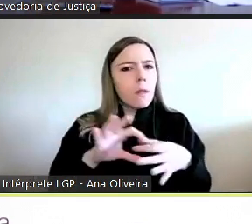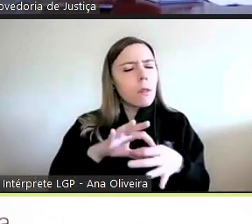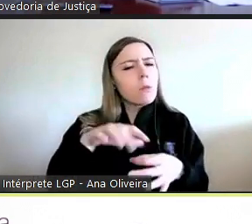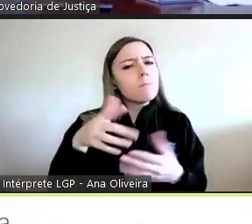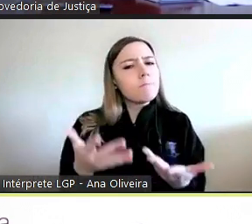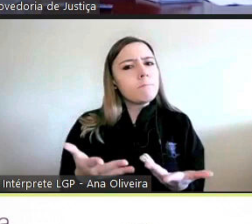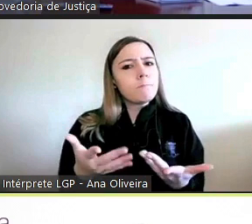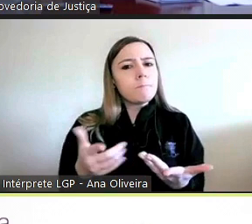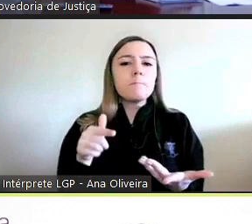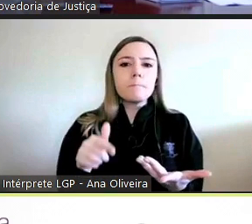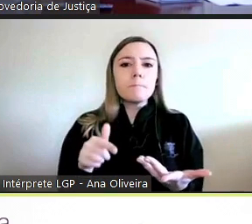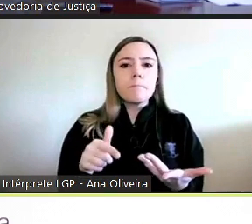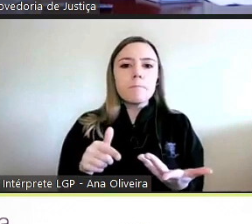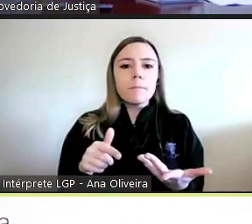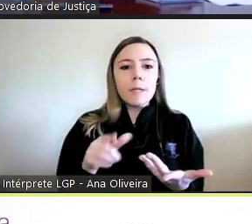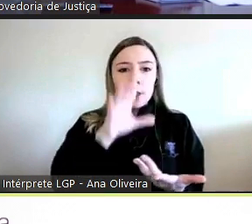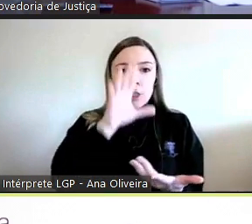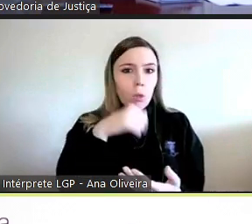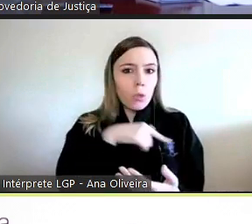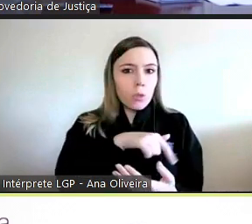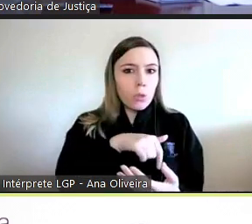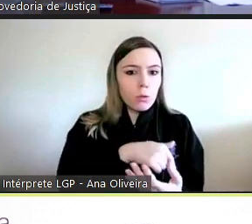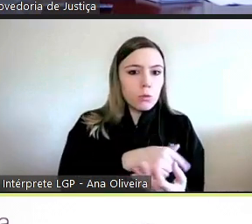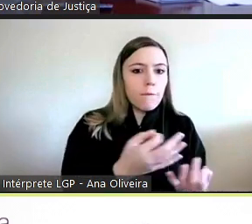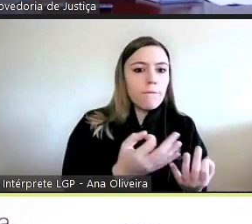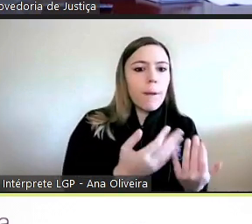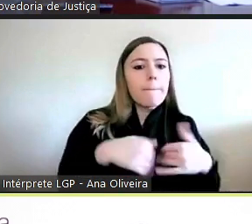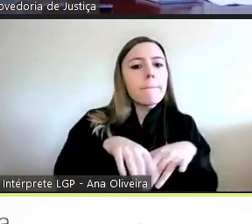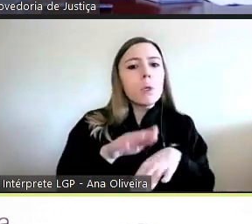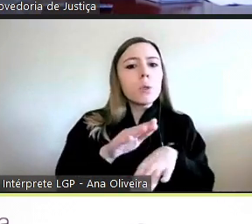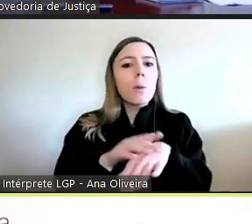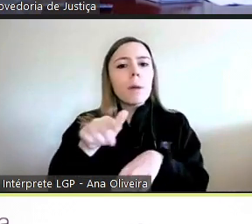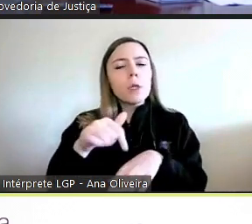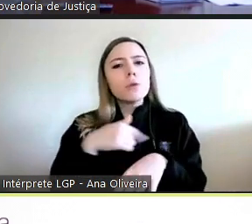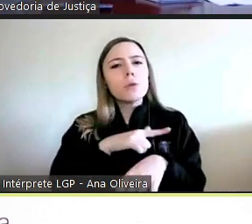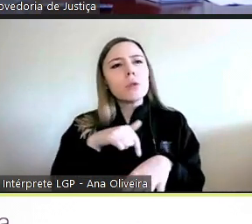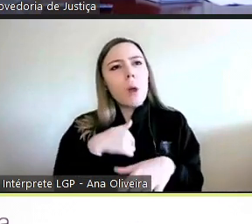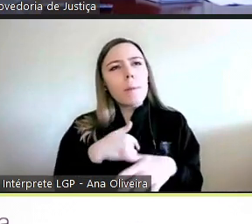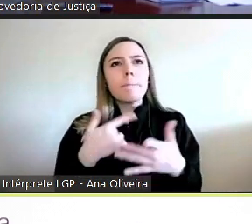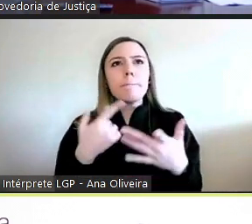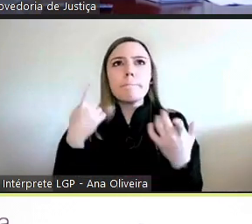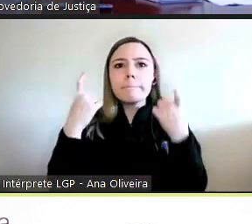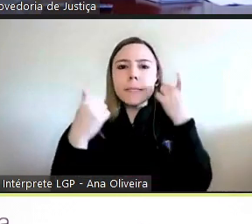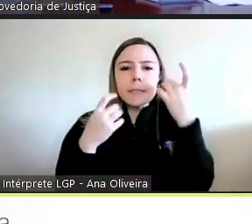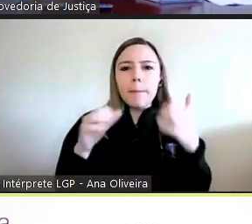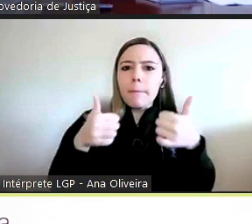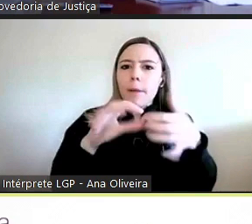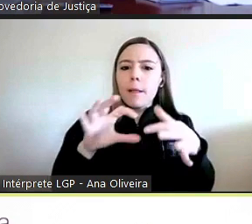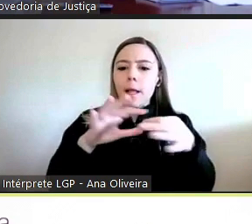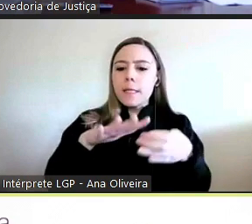Estado. E é neste sentido que, para além de oferecer um enquadramento, um contexto